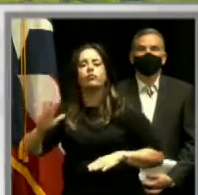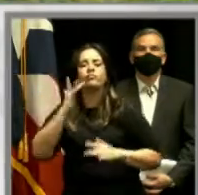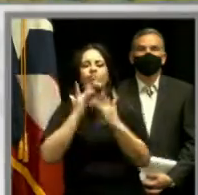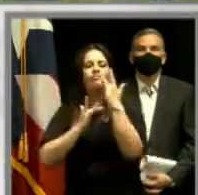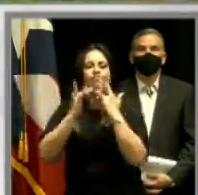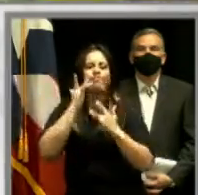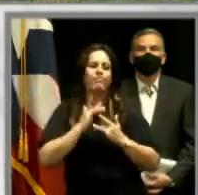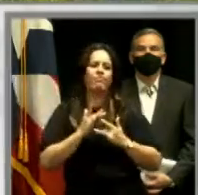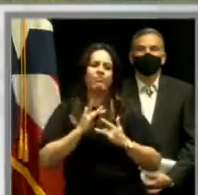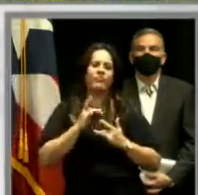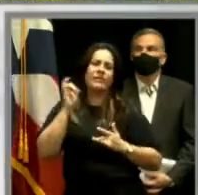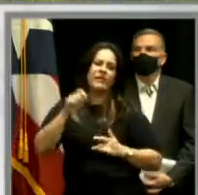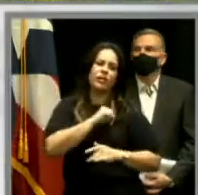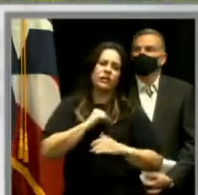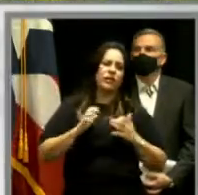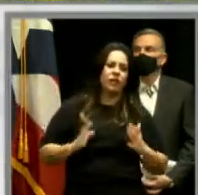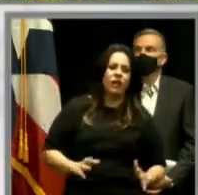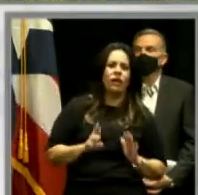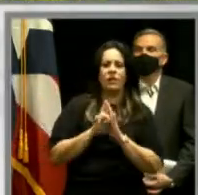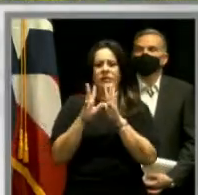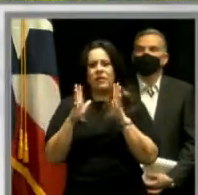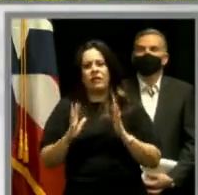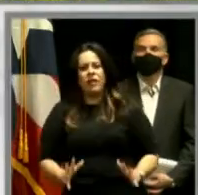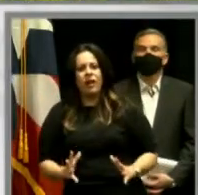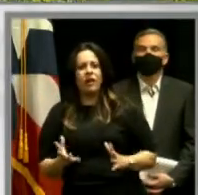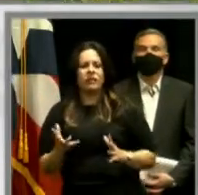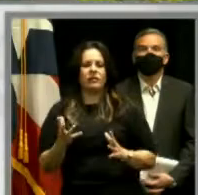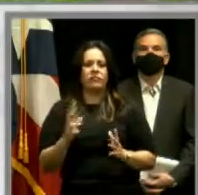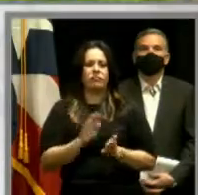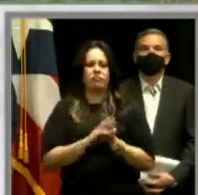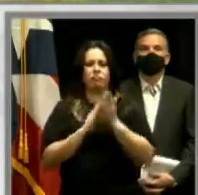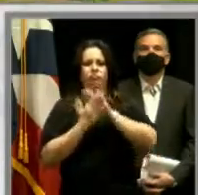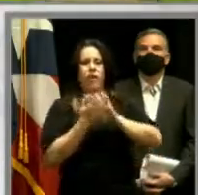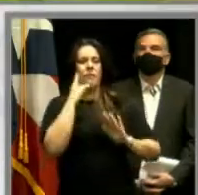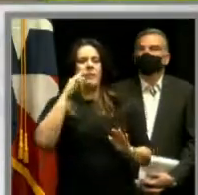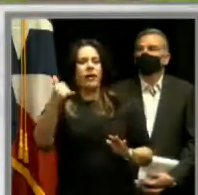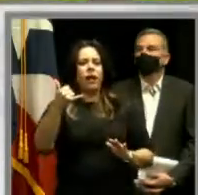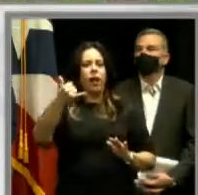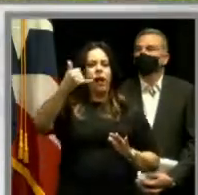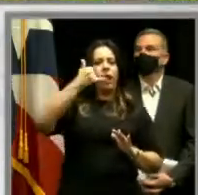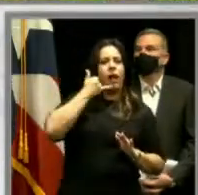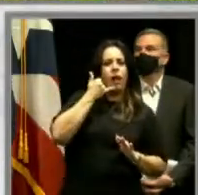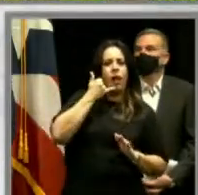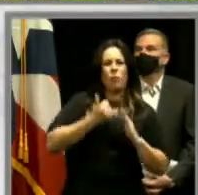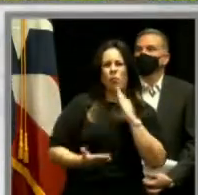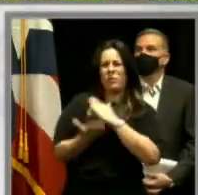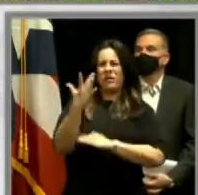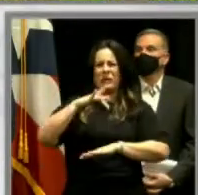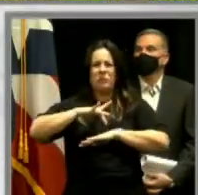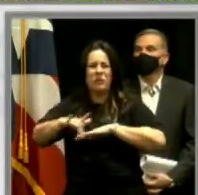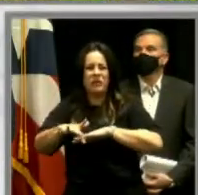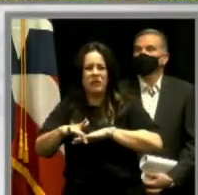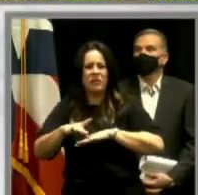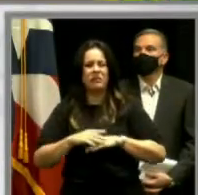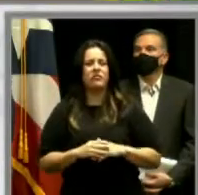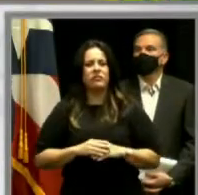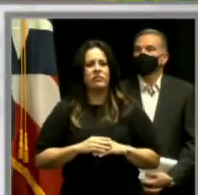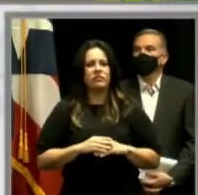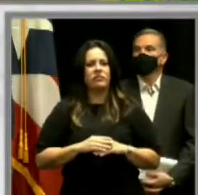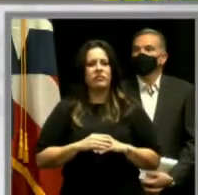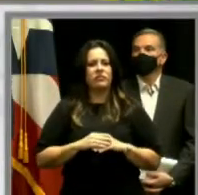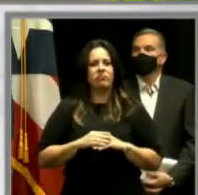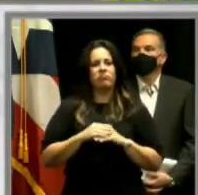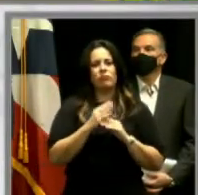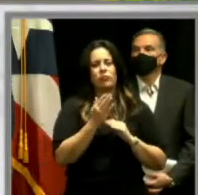Hay que ser senadora y representante para recibir una llamada en la madrugada durante